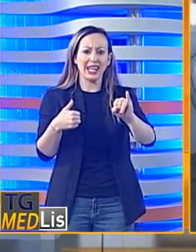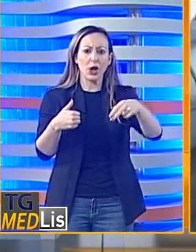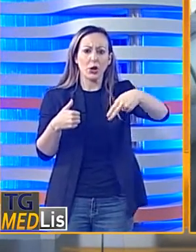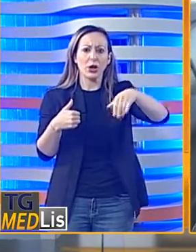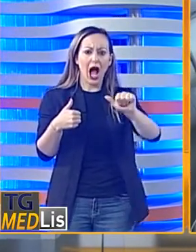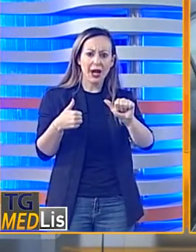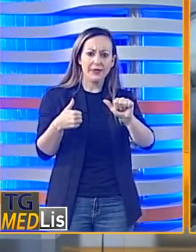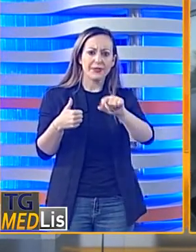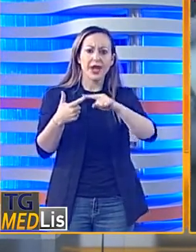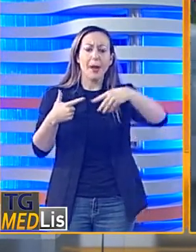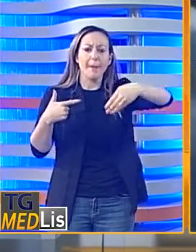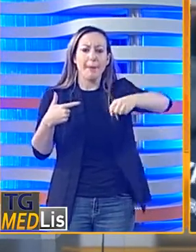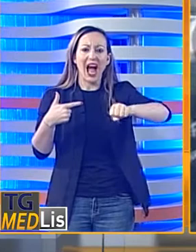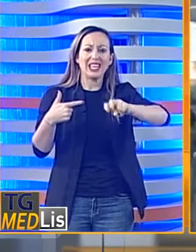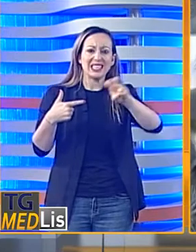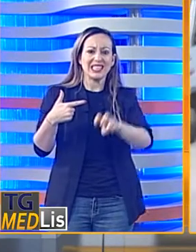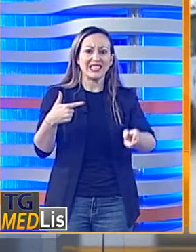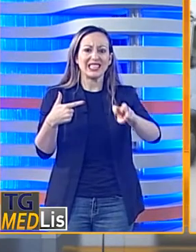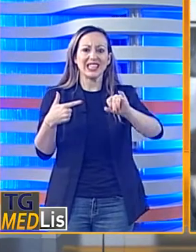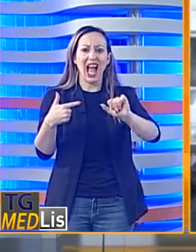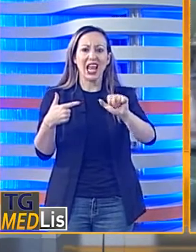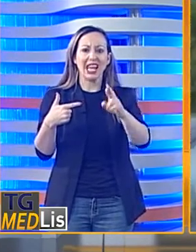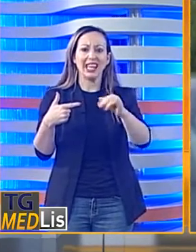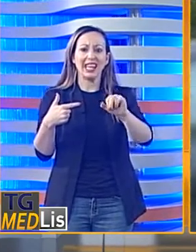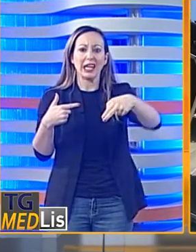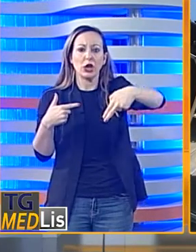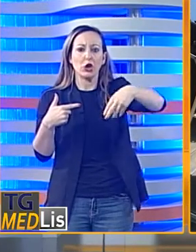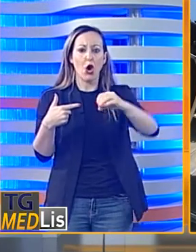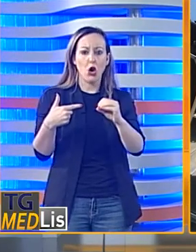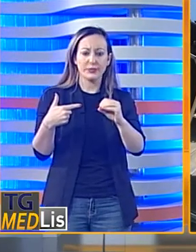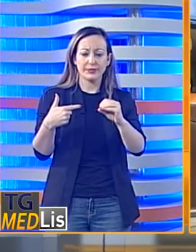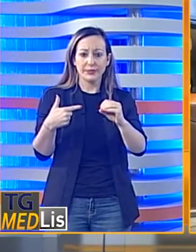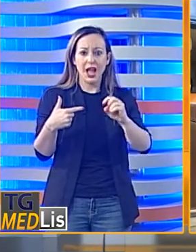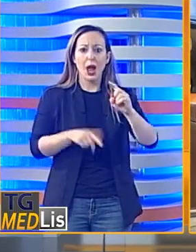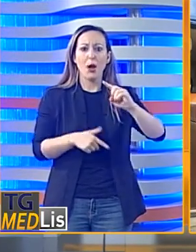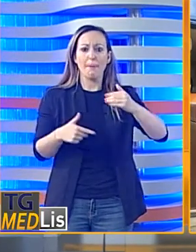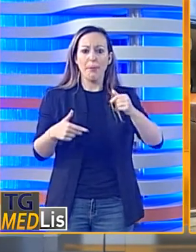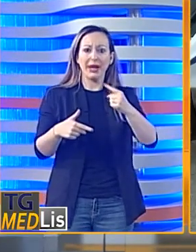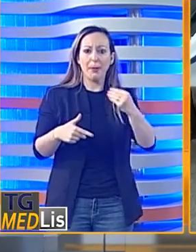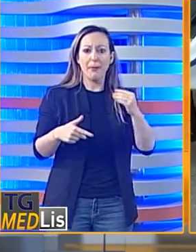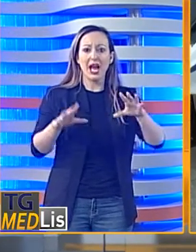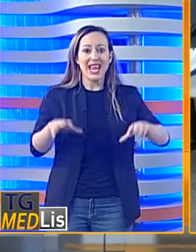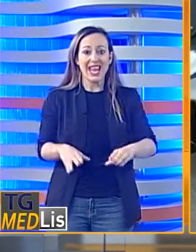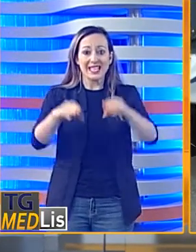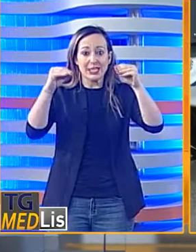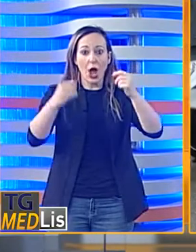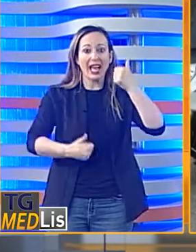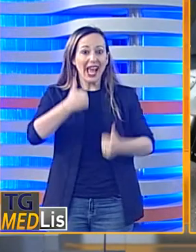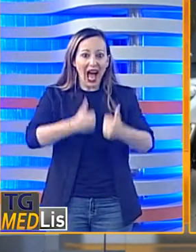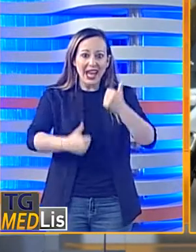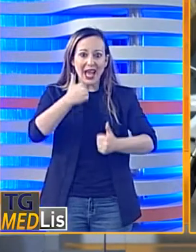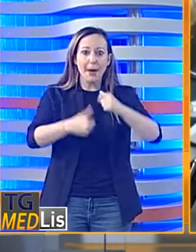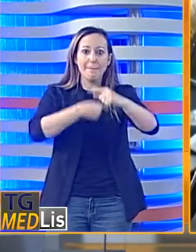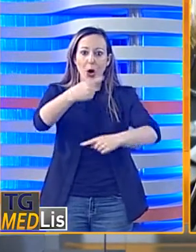Il blitz è avvenuto lungo la statale tra Piazza Armerina e Mazzarino poco prima dell'inizio